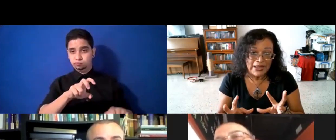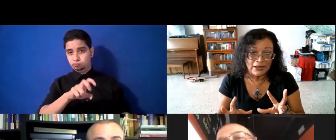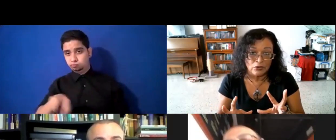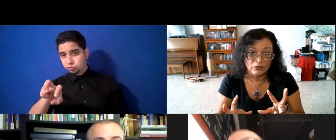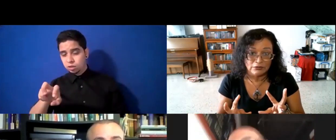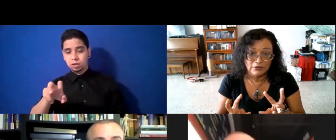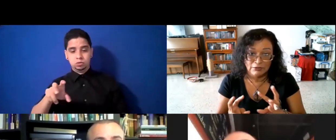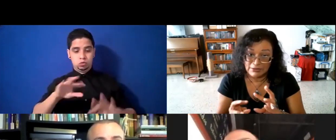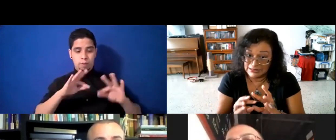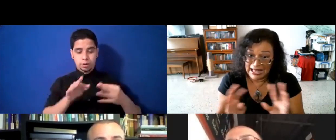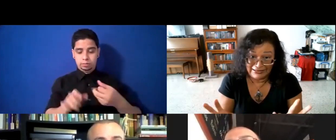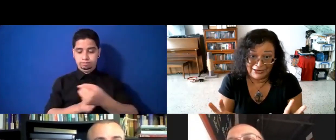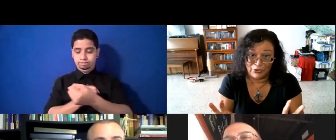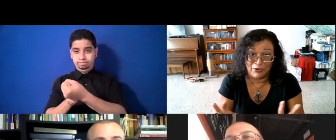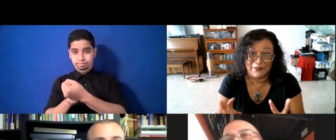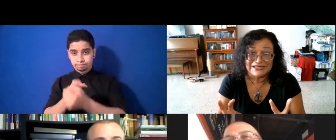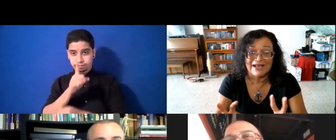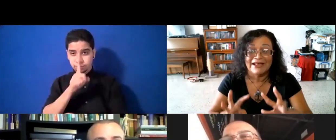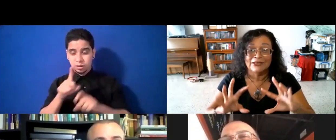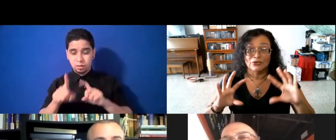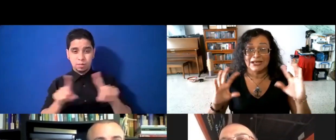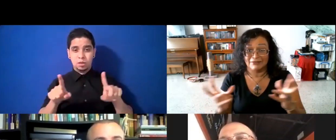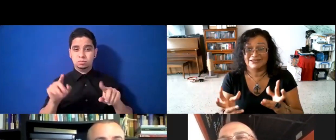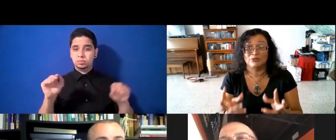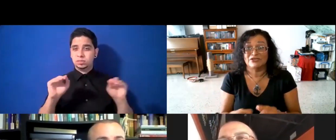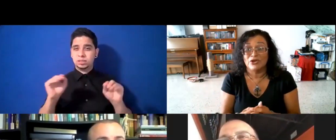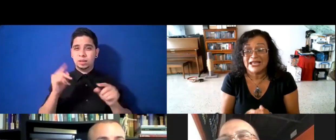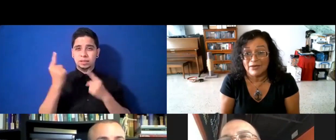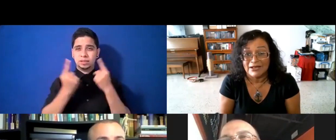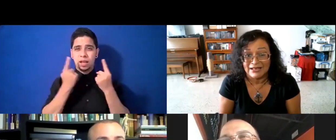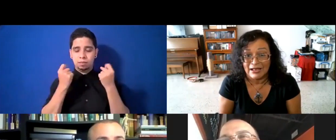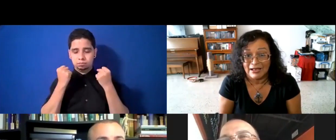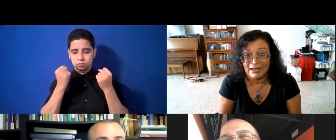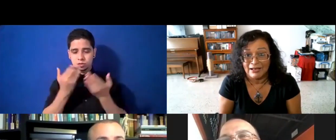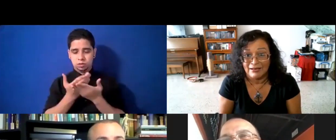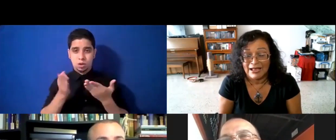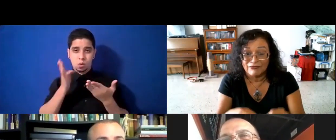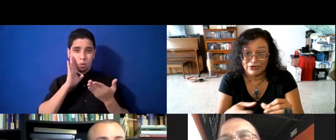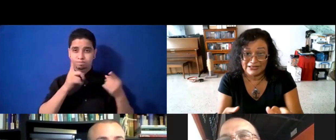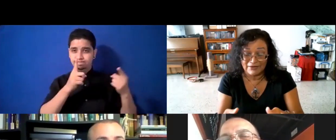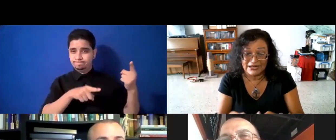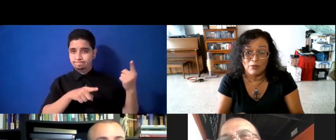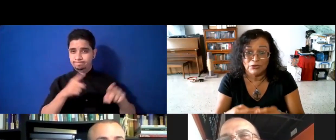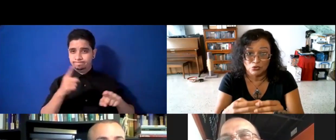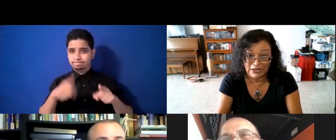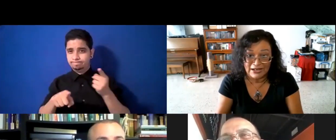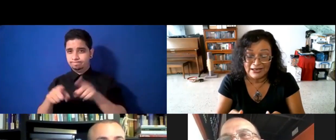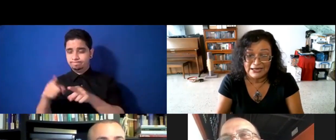pero, nadie, yo creo que pensaba, en todas las situaciones, que ibas a, a enfrentar, ¿verdad? Cuando estuvieras ahí,